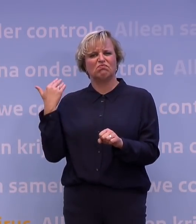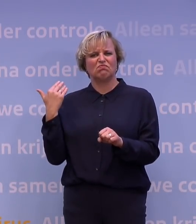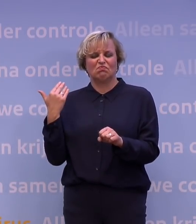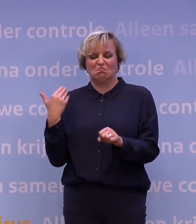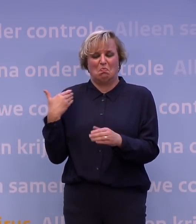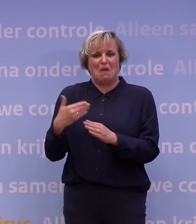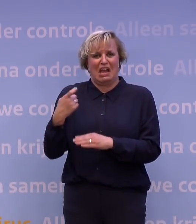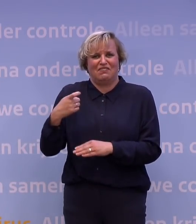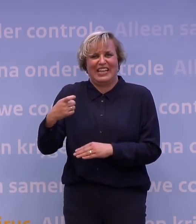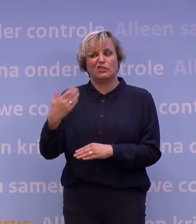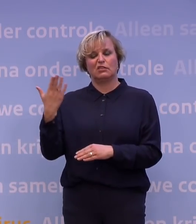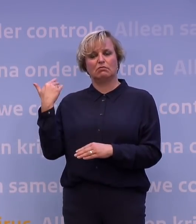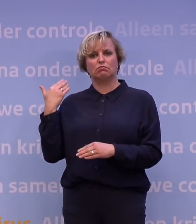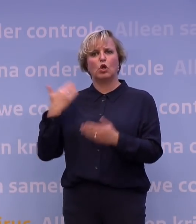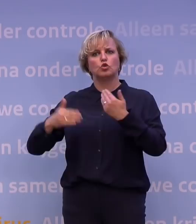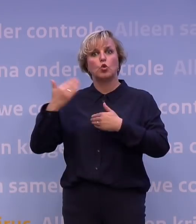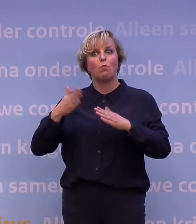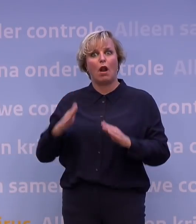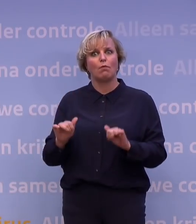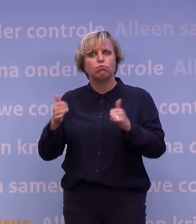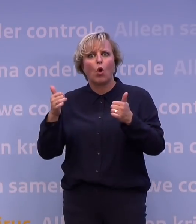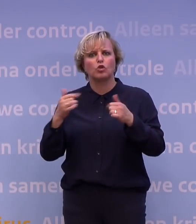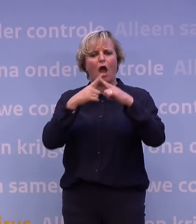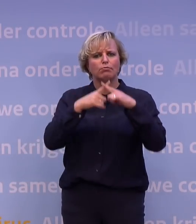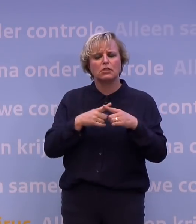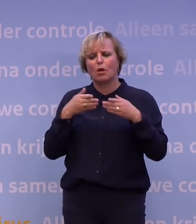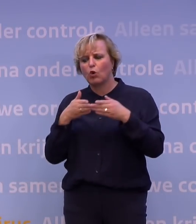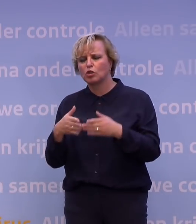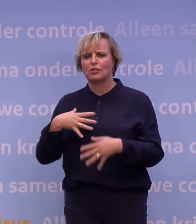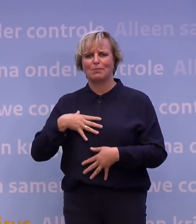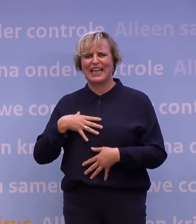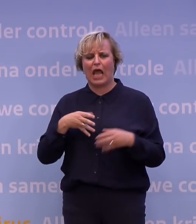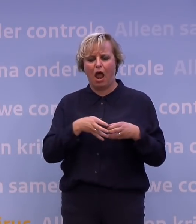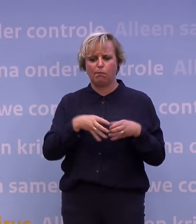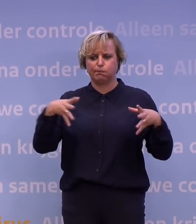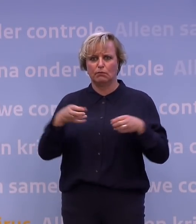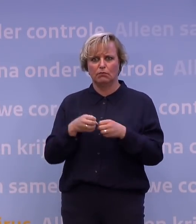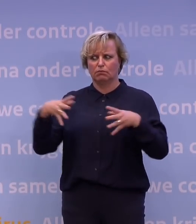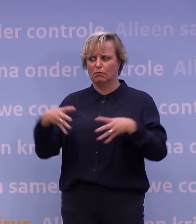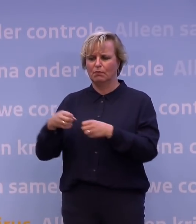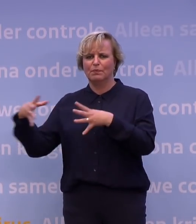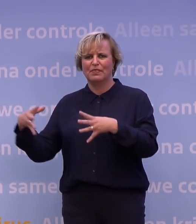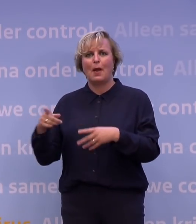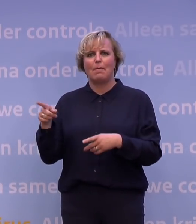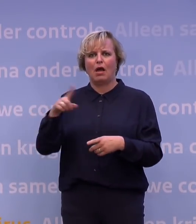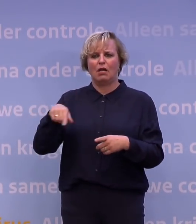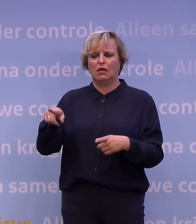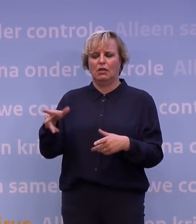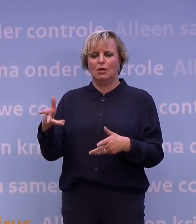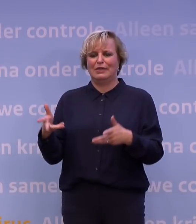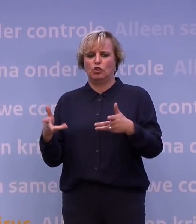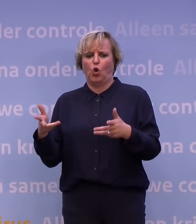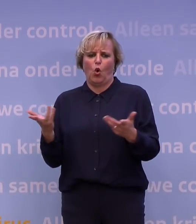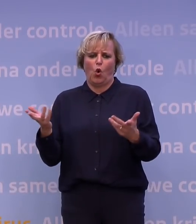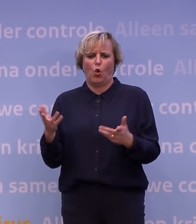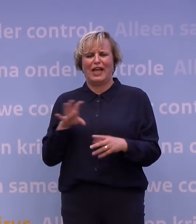Amsterdam, Rotterdam, daar loopt het op. Is het niet gewoon een kwestie geweest van de hete aardappel die het heen en weer is geschoven tussen de regionale